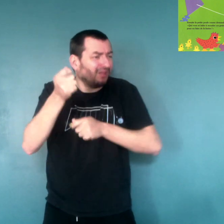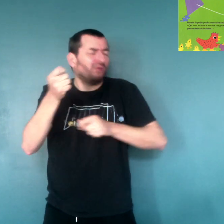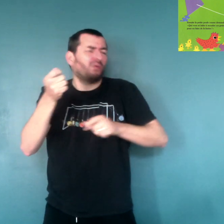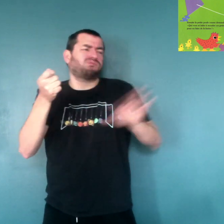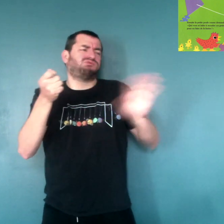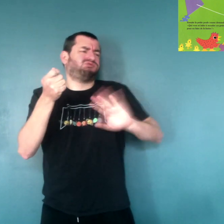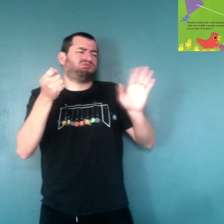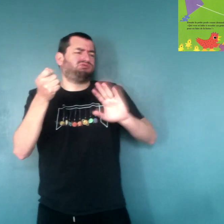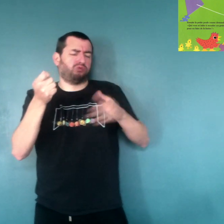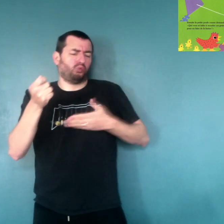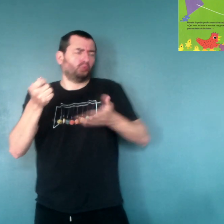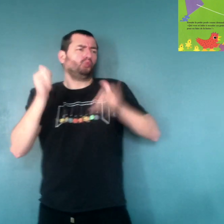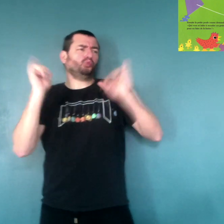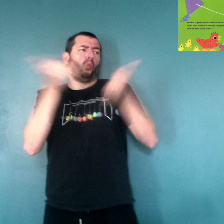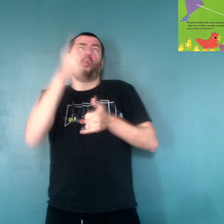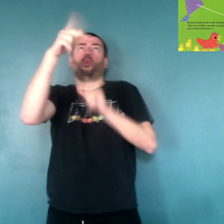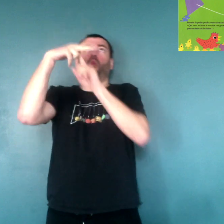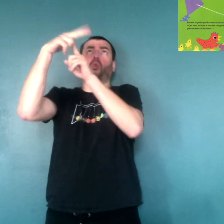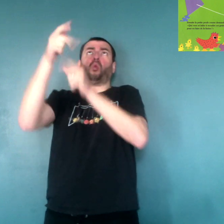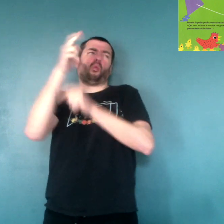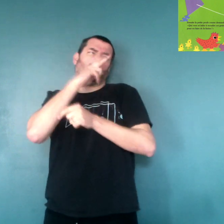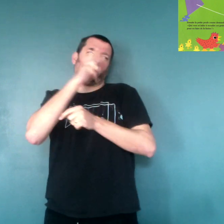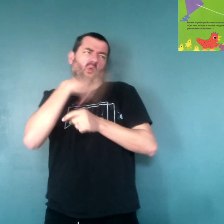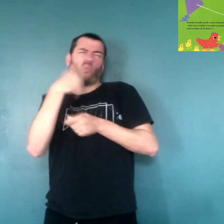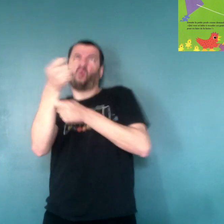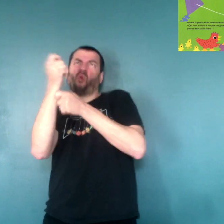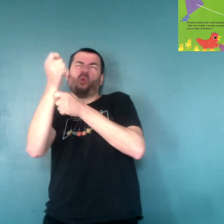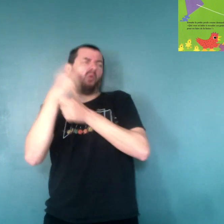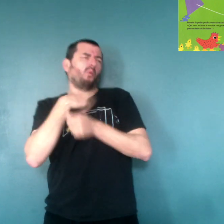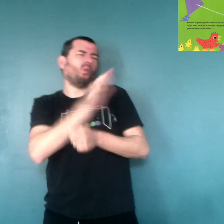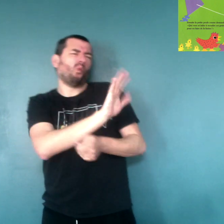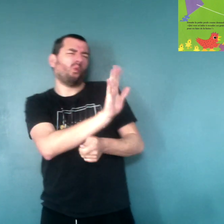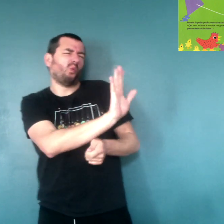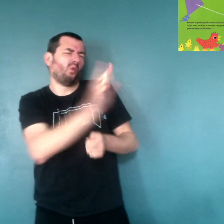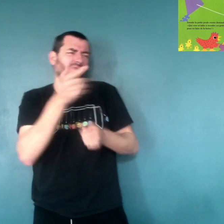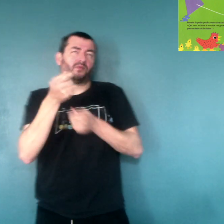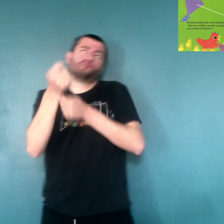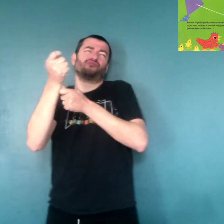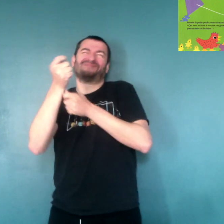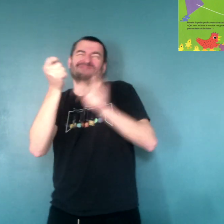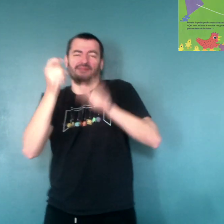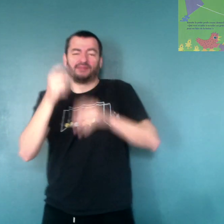farine ? Oh non, non, non, non, non. On est en train de jouer au cerf-volant là. On s'amuse, c'est drôle. Non.